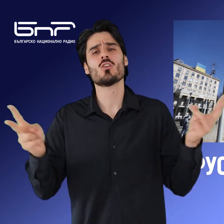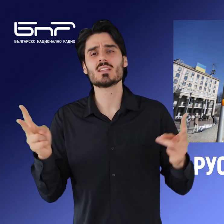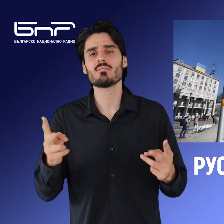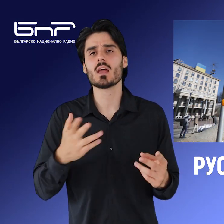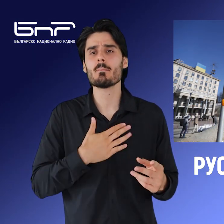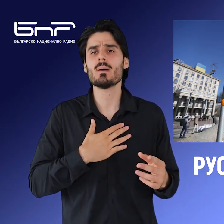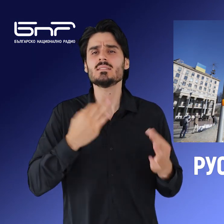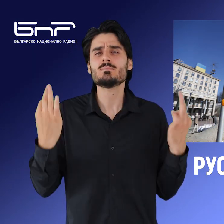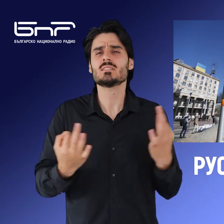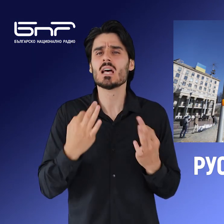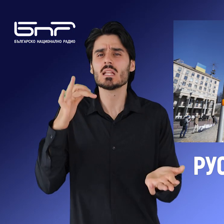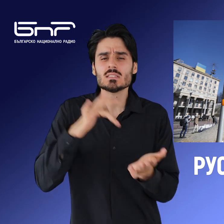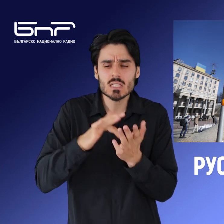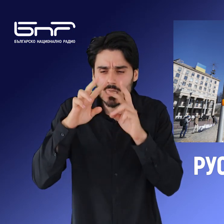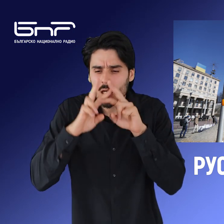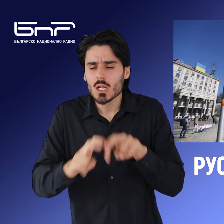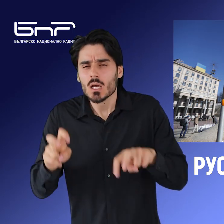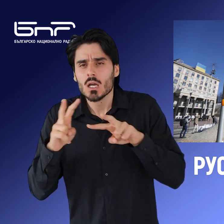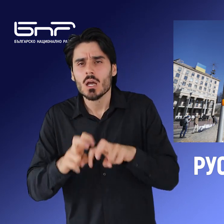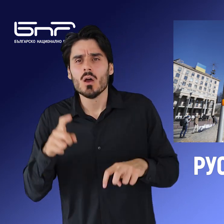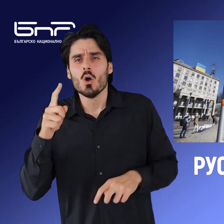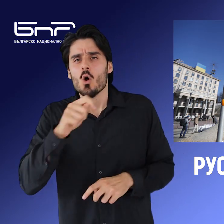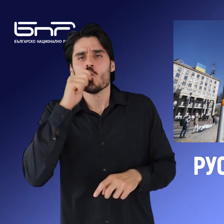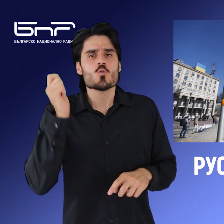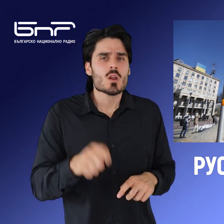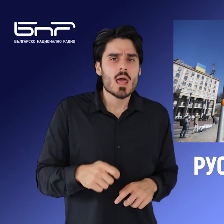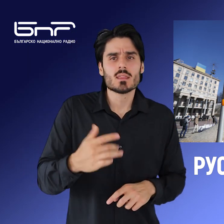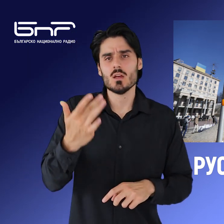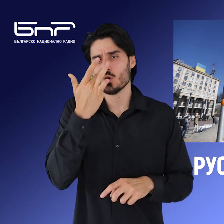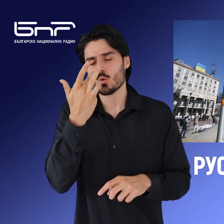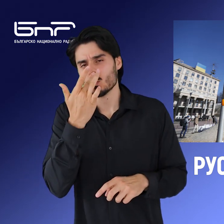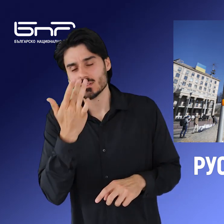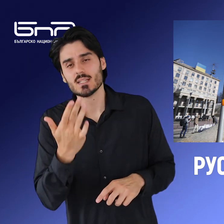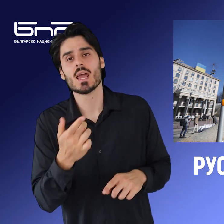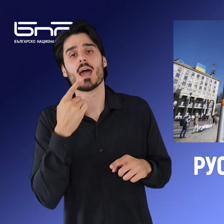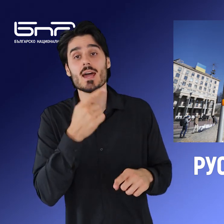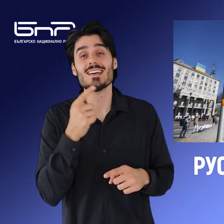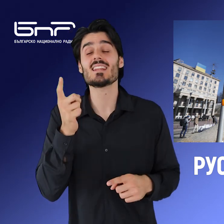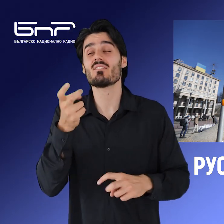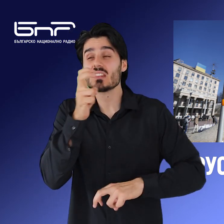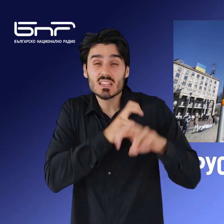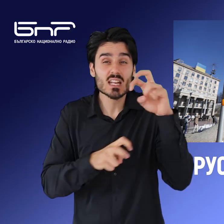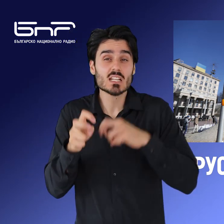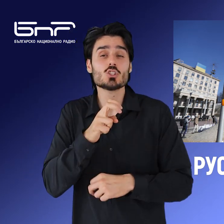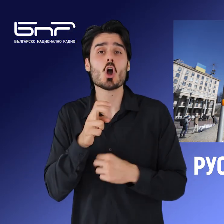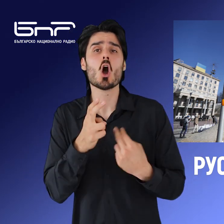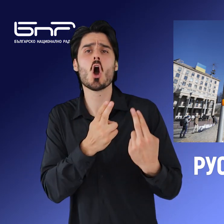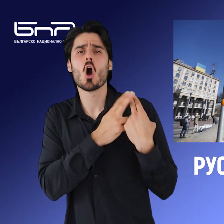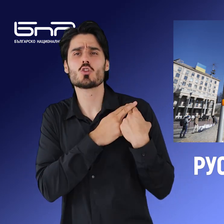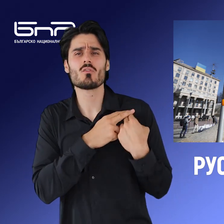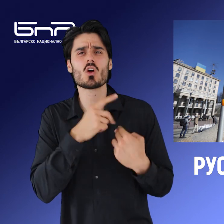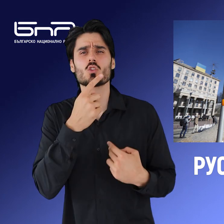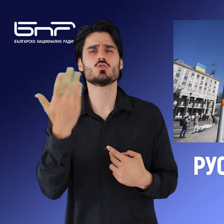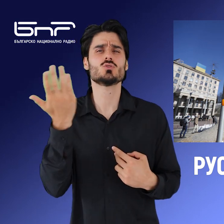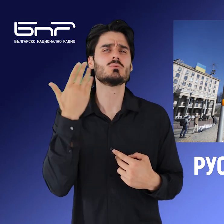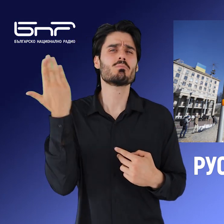в Украина. Първият етап към евентуално създаване на специален трибунал, който да търси отговорност на висши руски ръководители заради